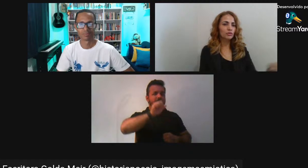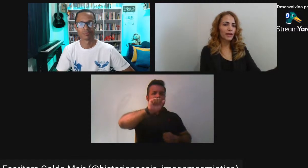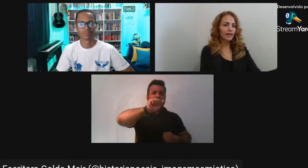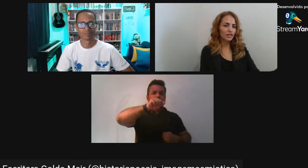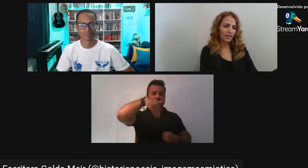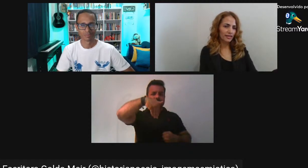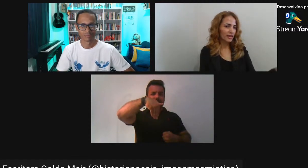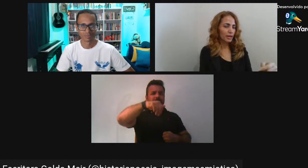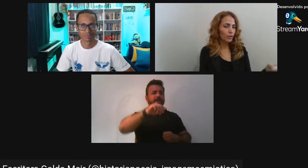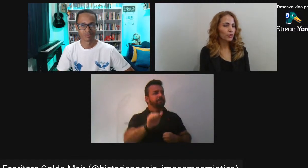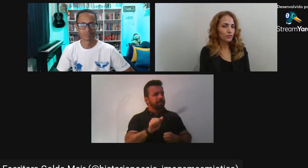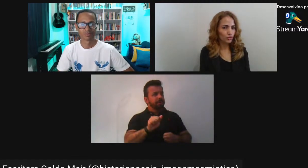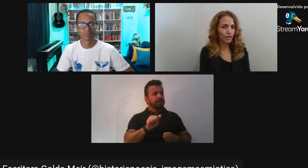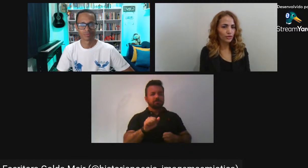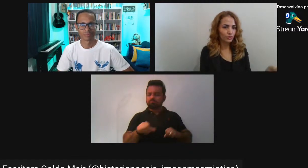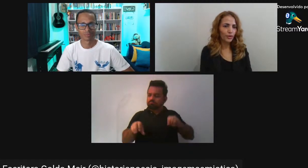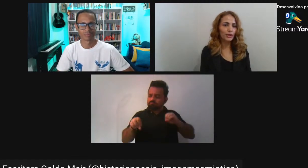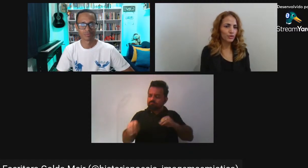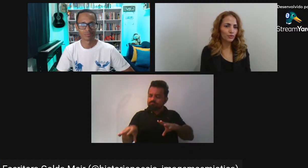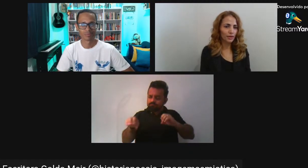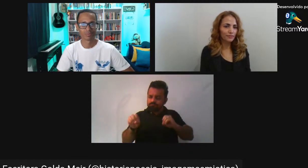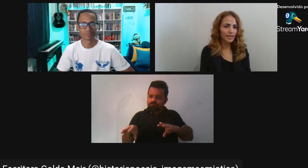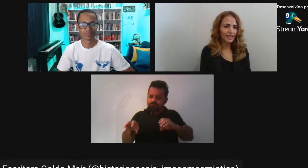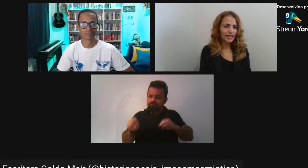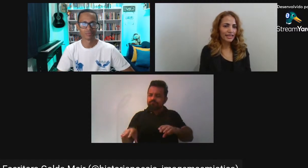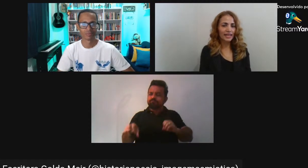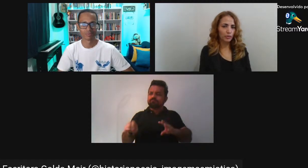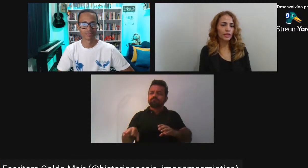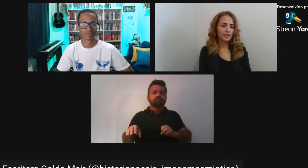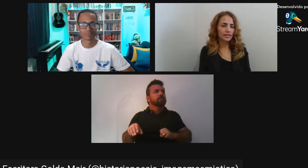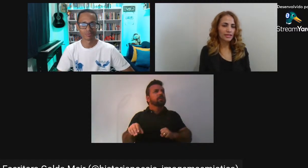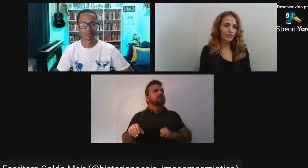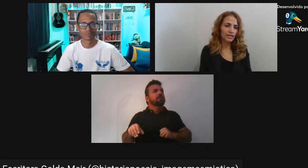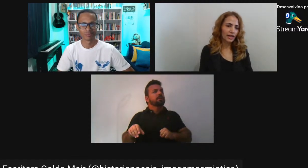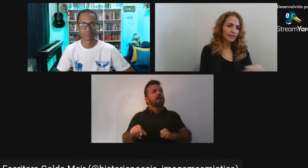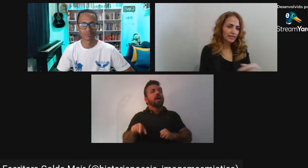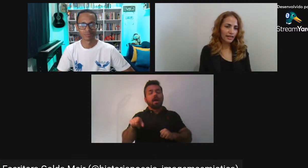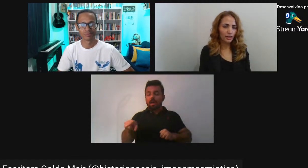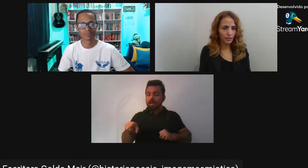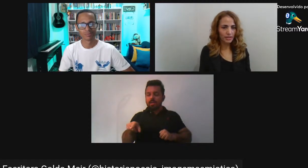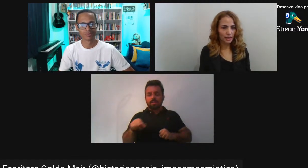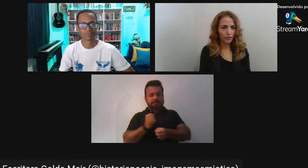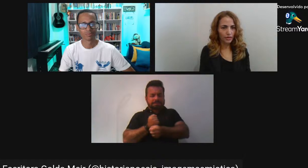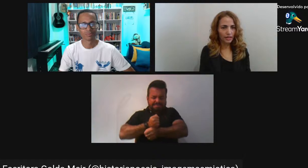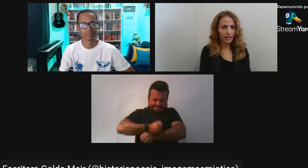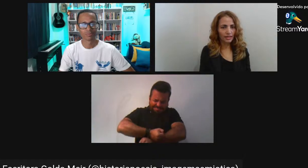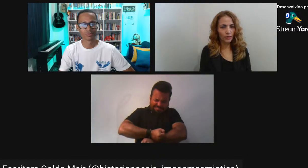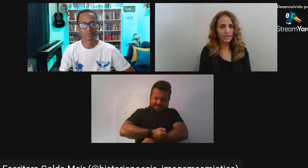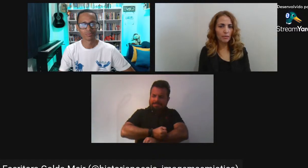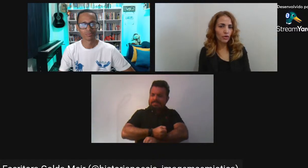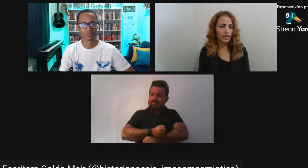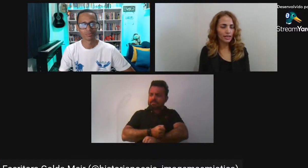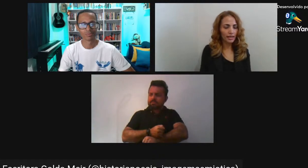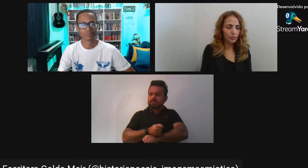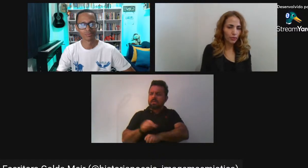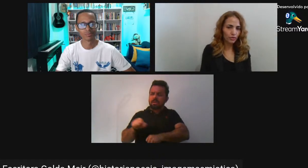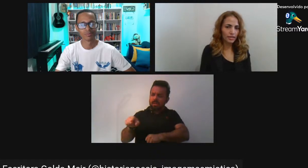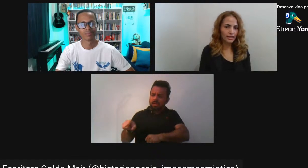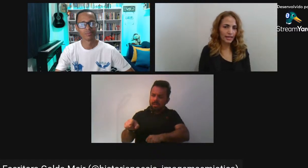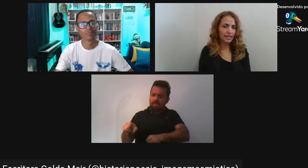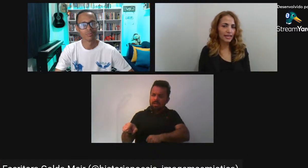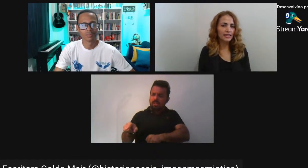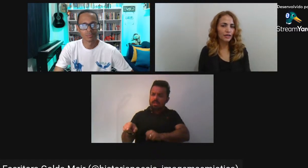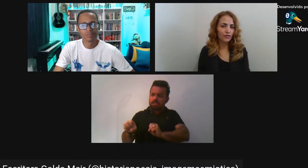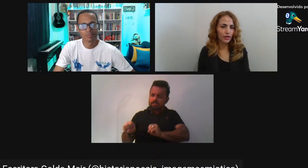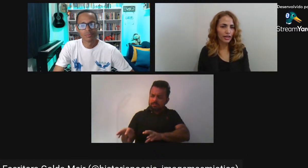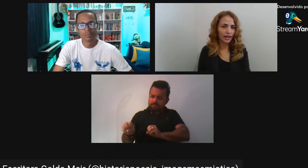Era educado Para achar que essa ama Não era um sujeito Não era um ser humano Que ela poderia ser escravizada Sem nenhuma cerimônia Então esse amor E até que ponto